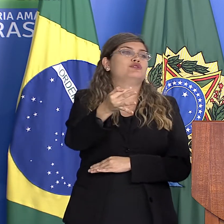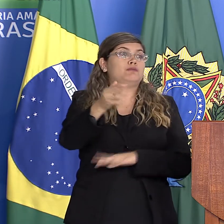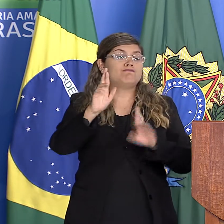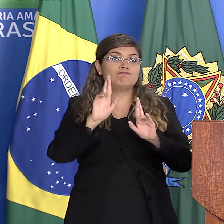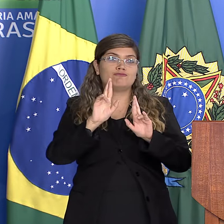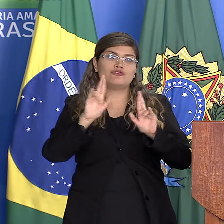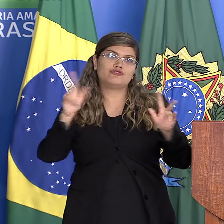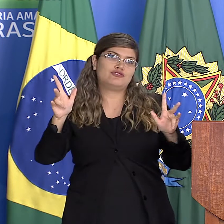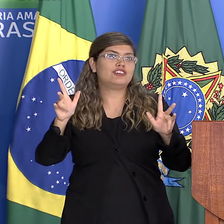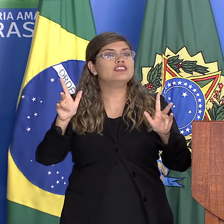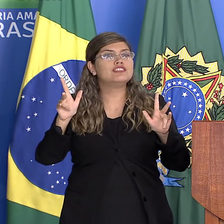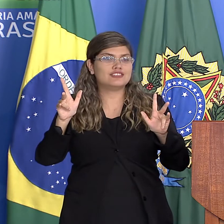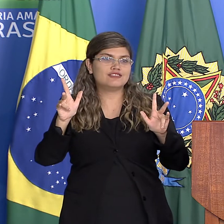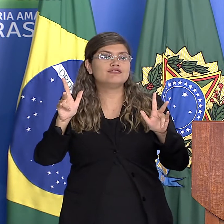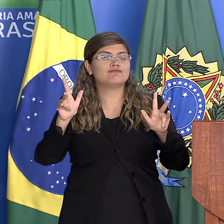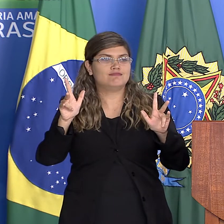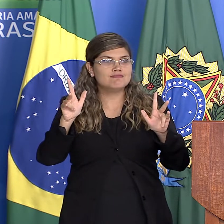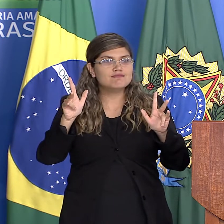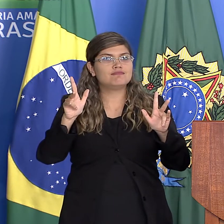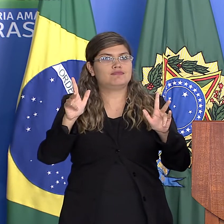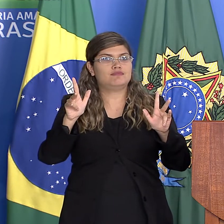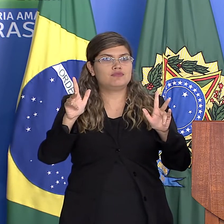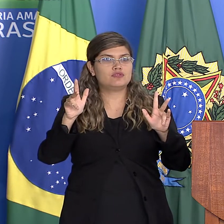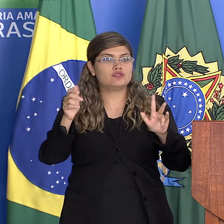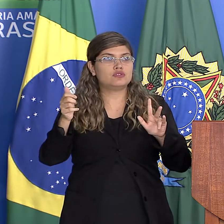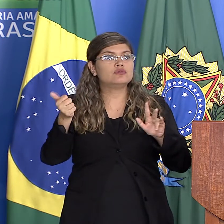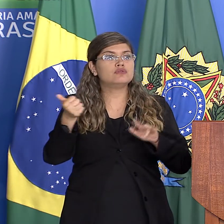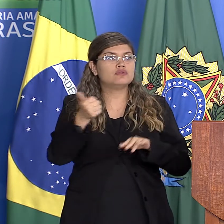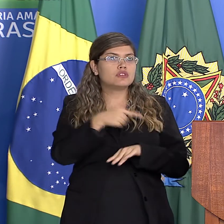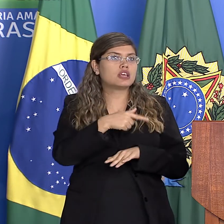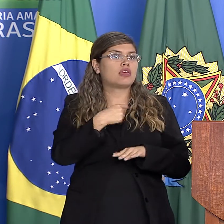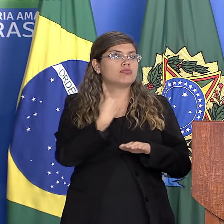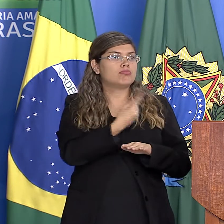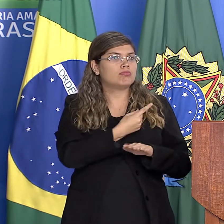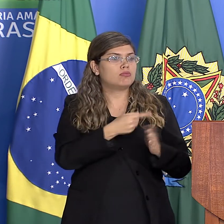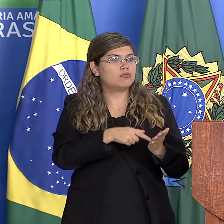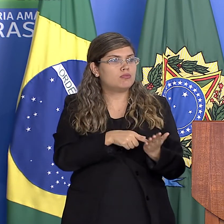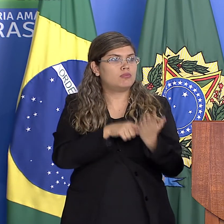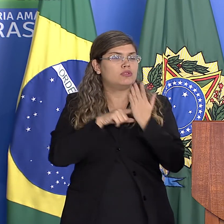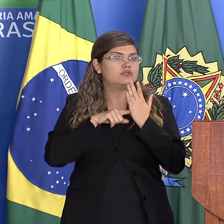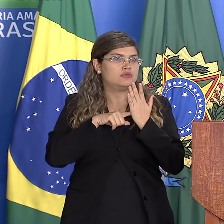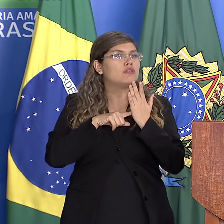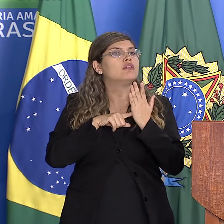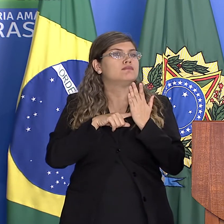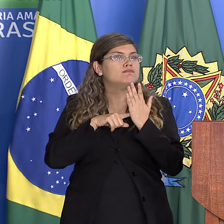do que nos apresentava até